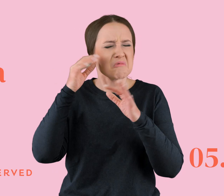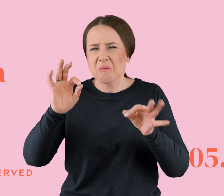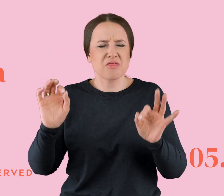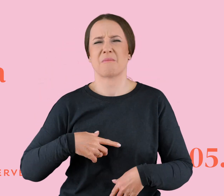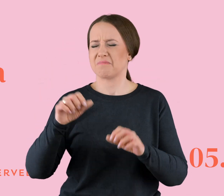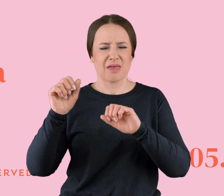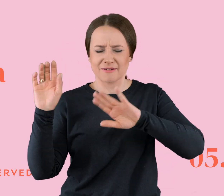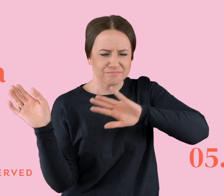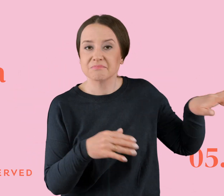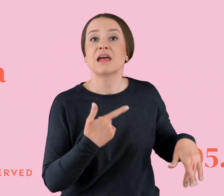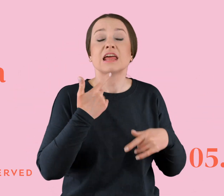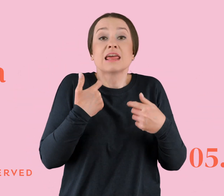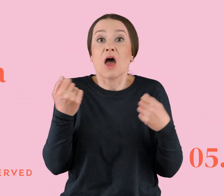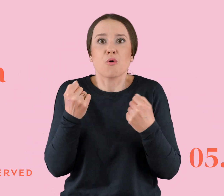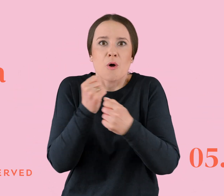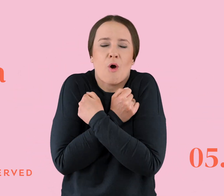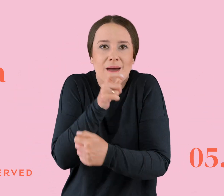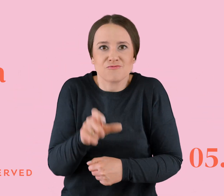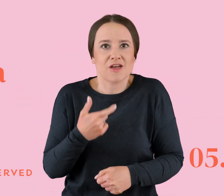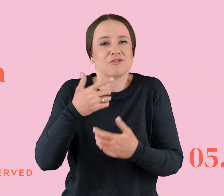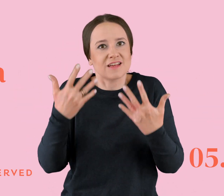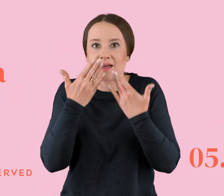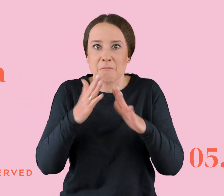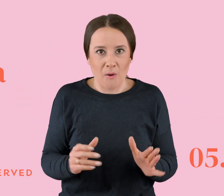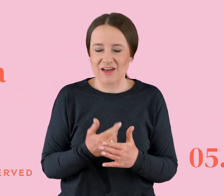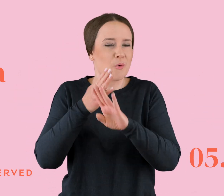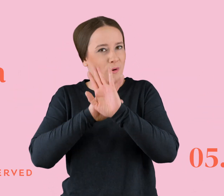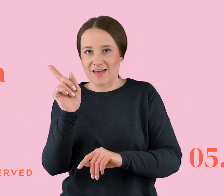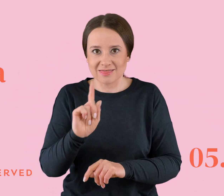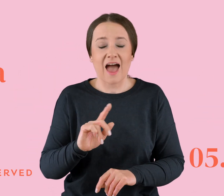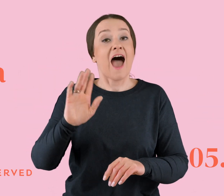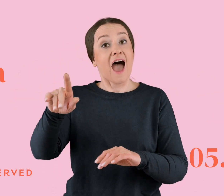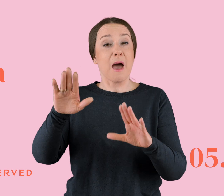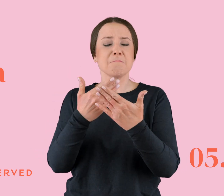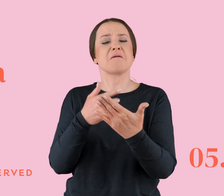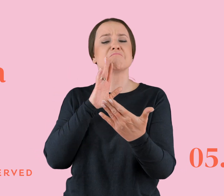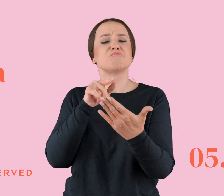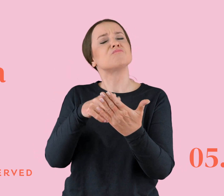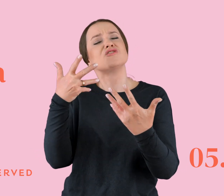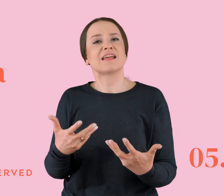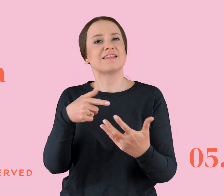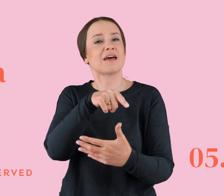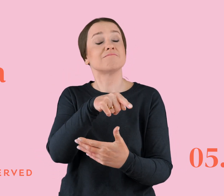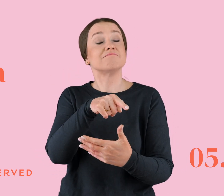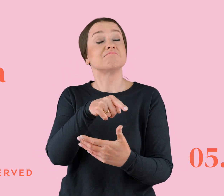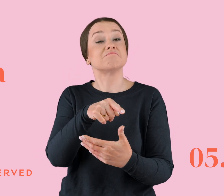ukrywać. A ona nadal, ta tutaj z tego maila, no ona chciała, żeby to był związek ukrywany. No bardzo